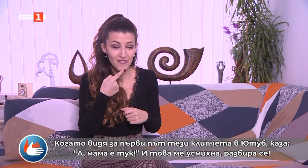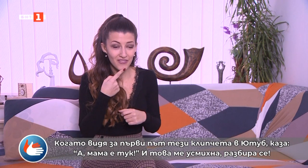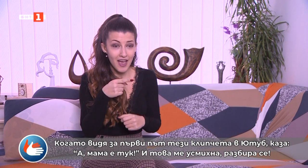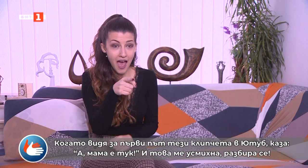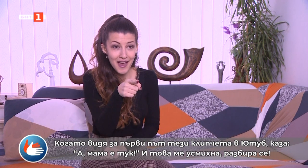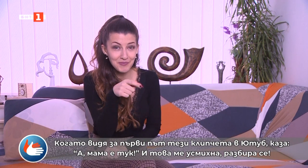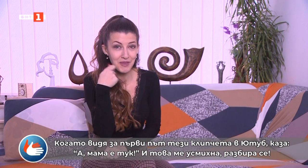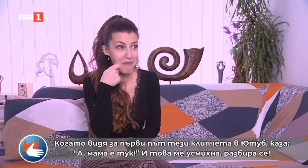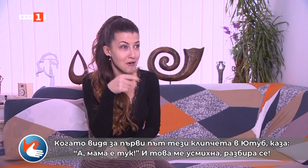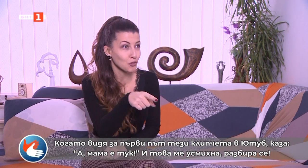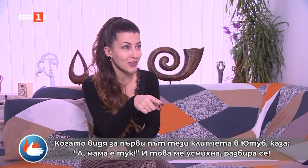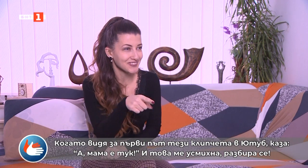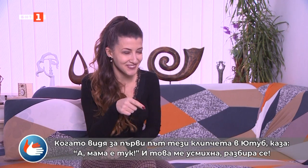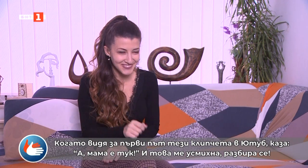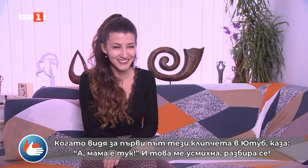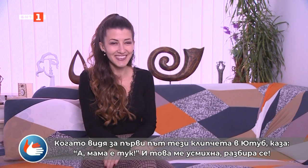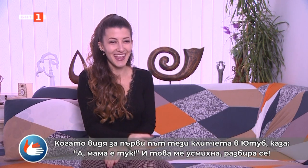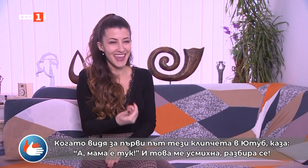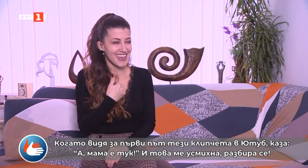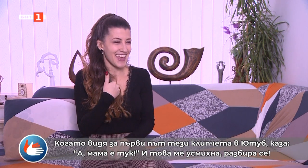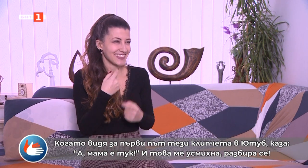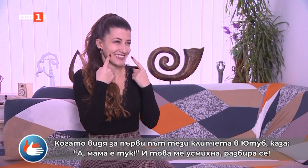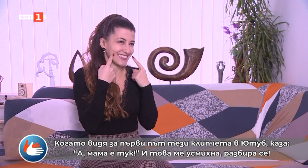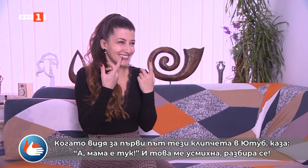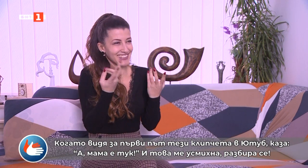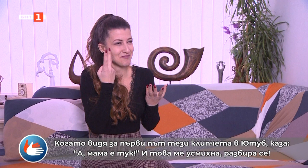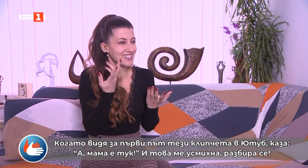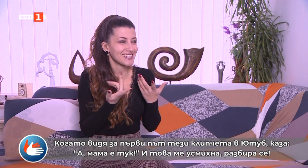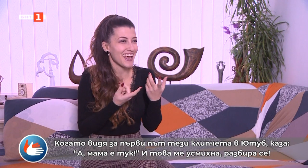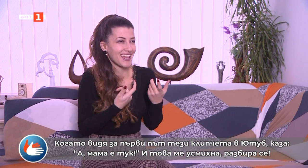А, мама е тук. И това ме усмихна, разбира се.